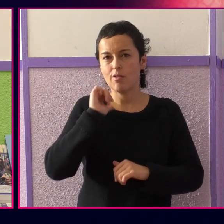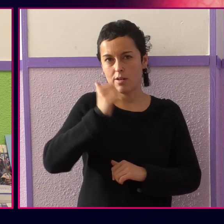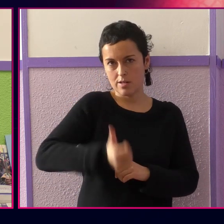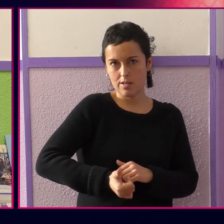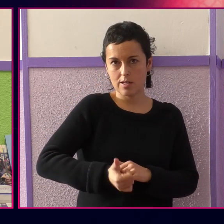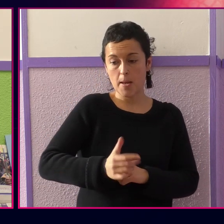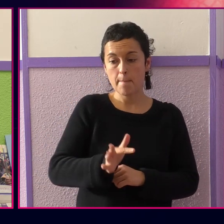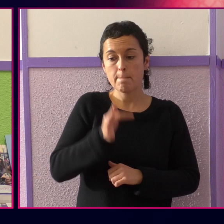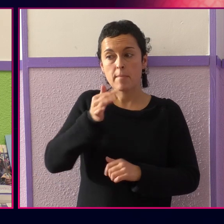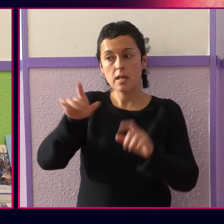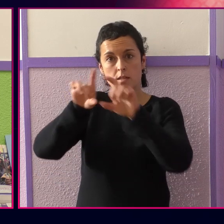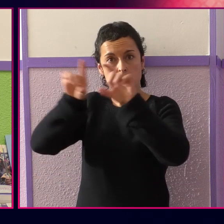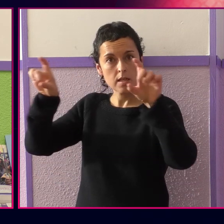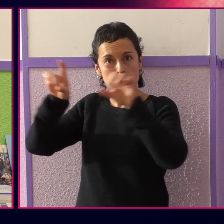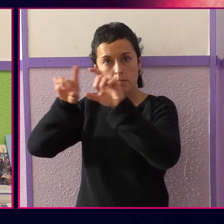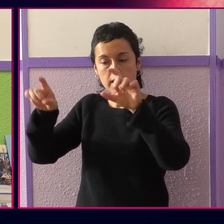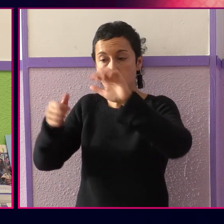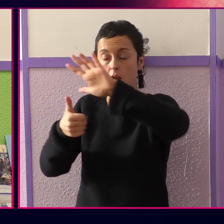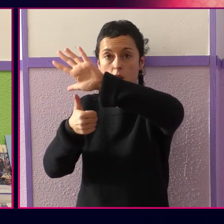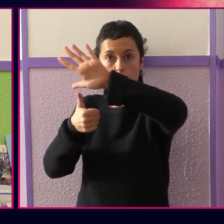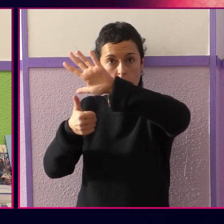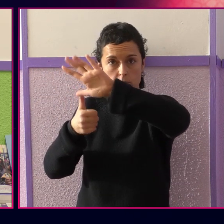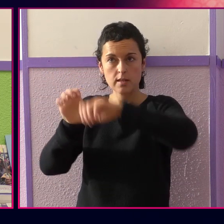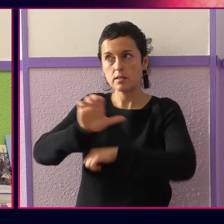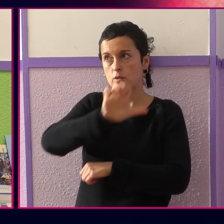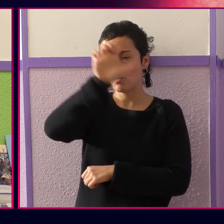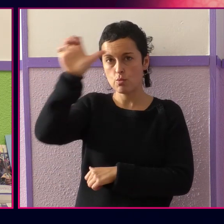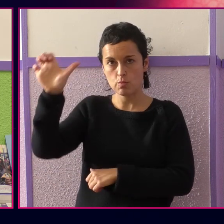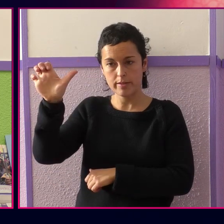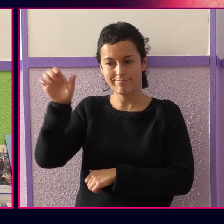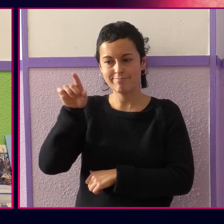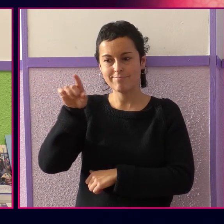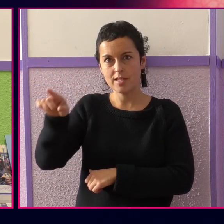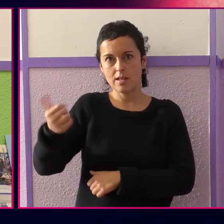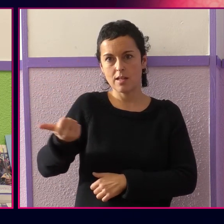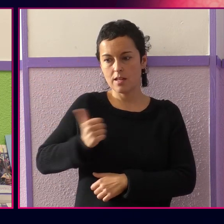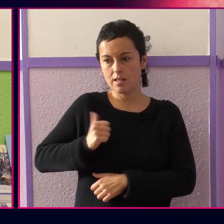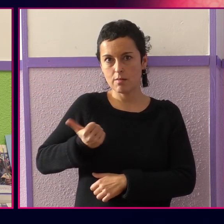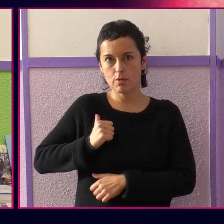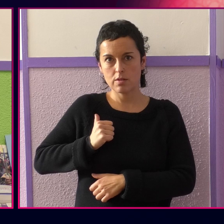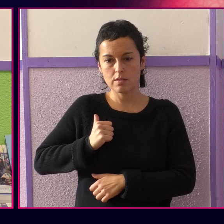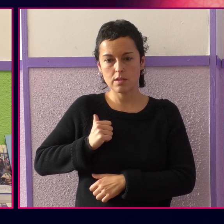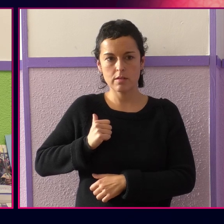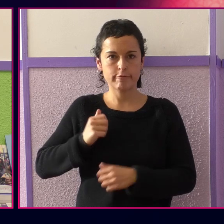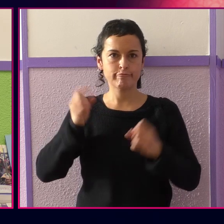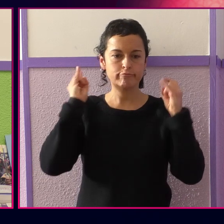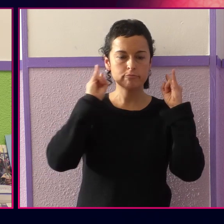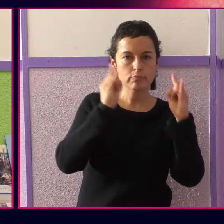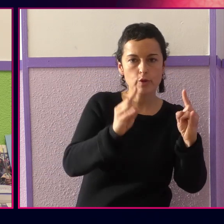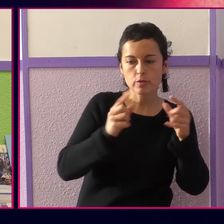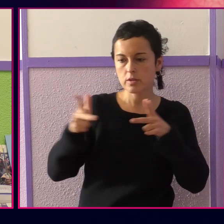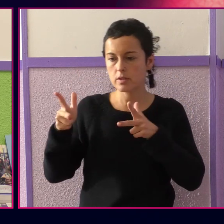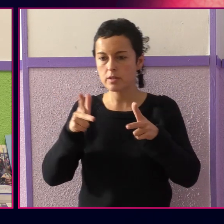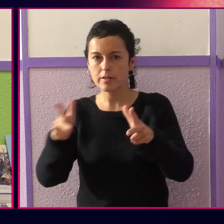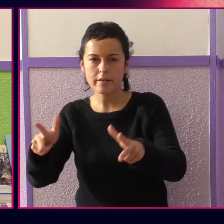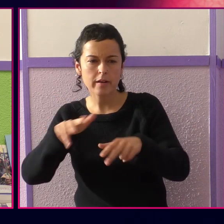oso aberastuaren eta iparar Amerikako eta Europako transnacionalaren artean banatxenda.